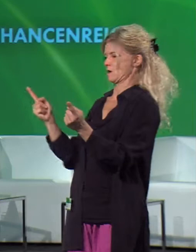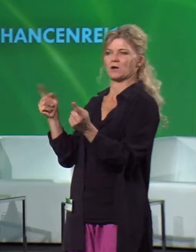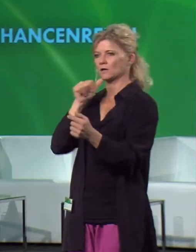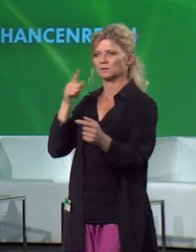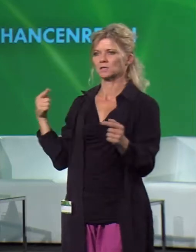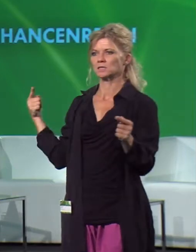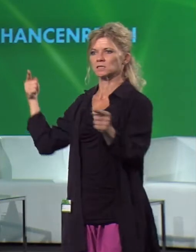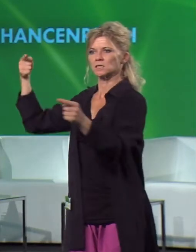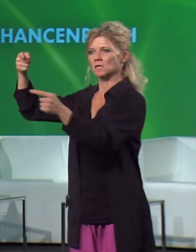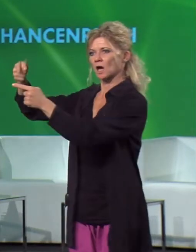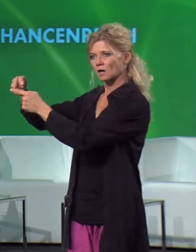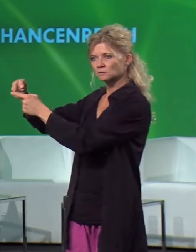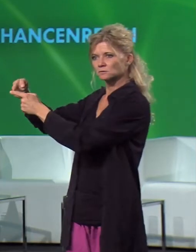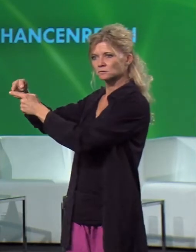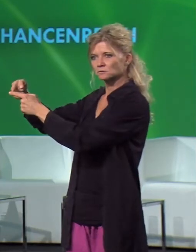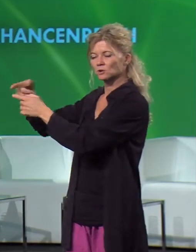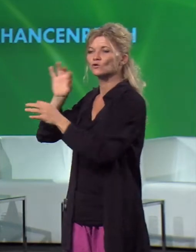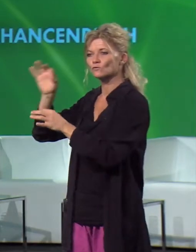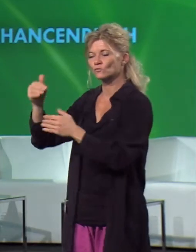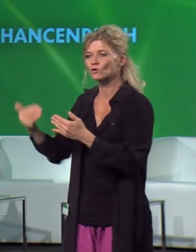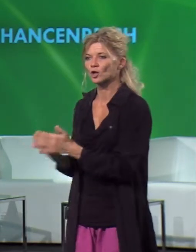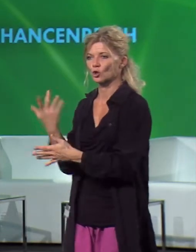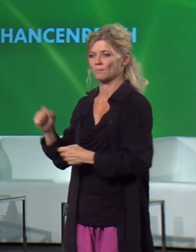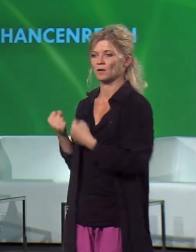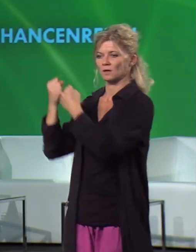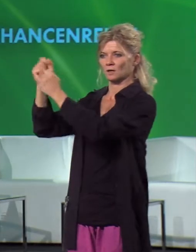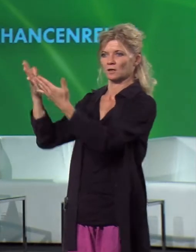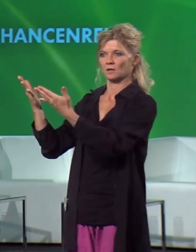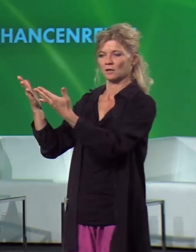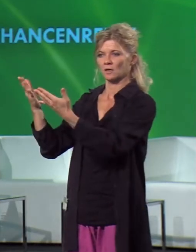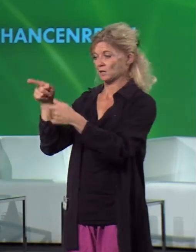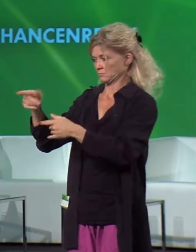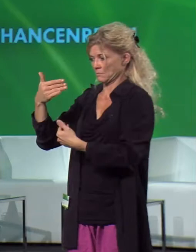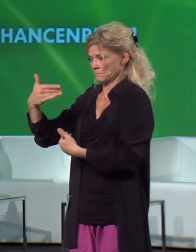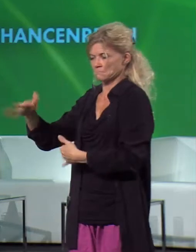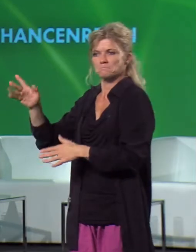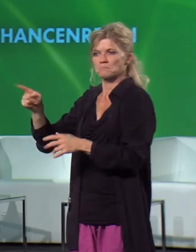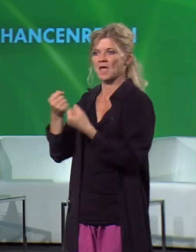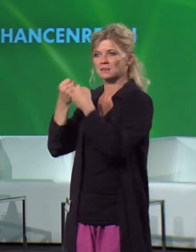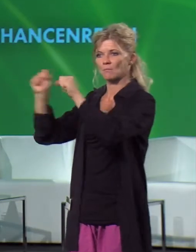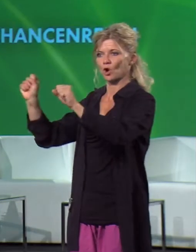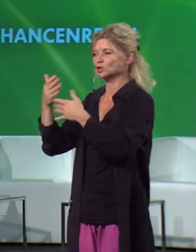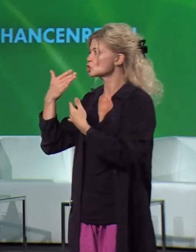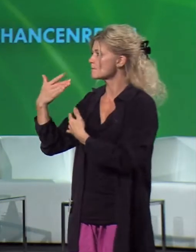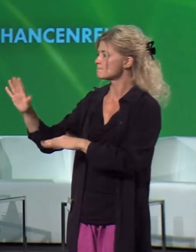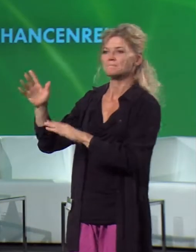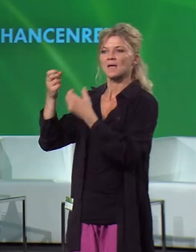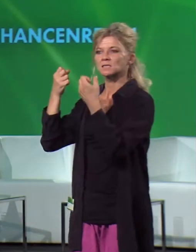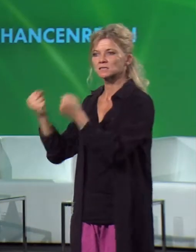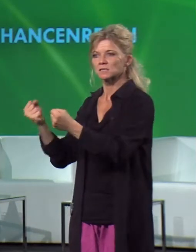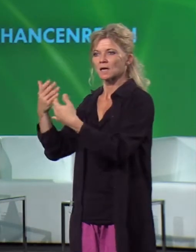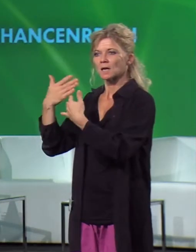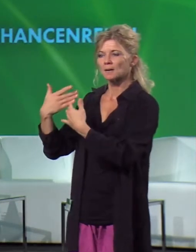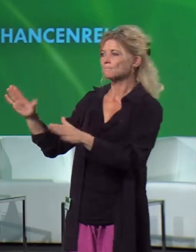direkten Weg zu erneuerbaren Energien, der der autonomere ist, der der demokratischere ist, der der ökologisch